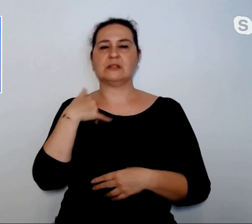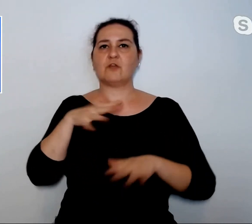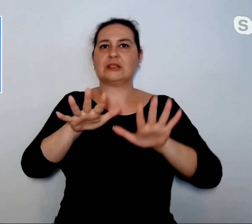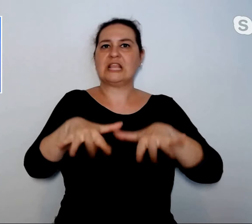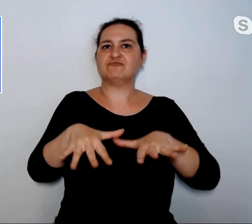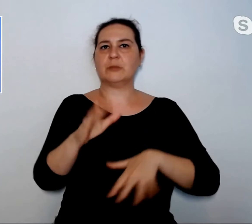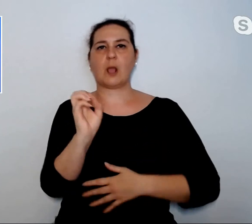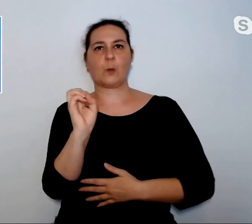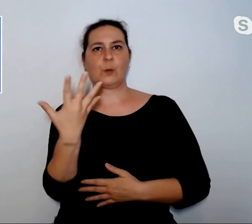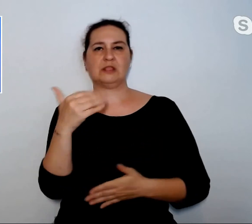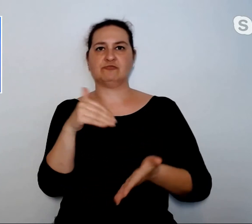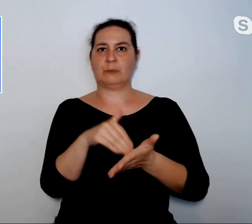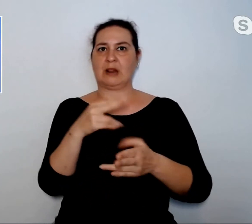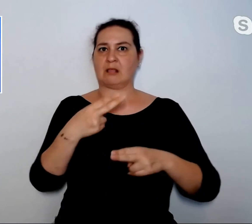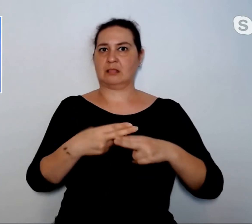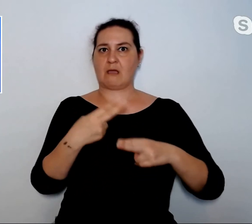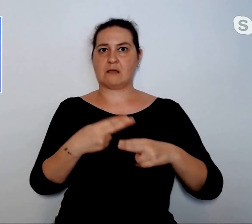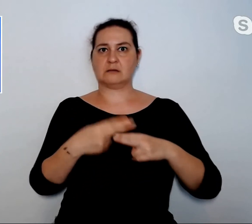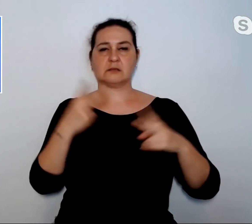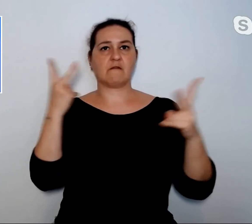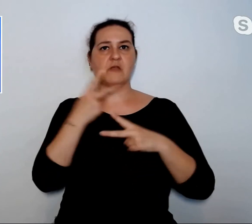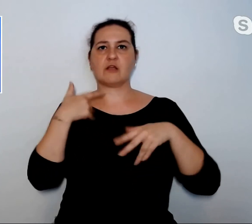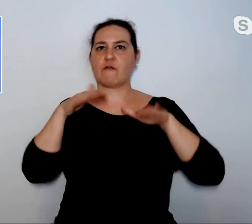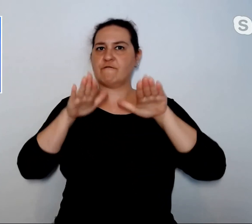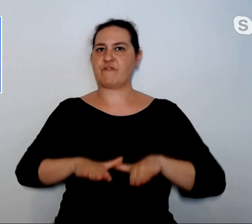tesserati e non ci fermeremo qui.